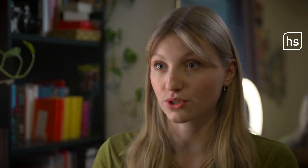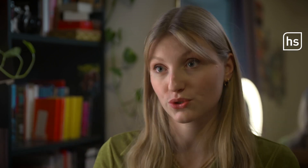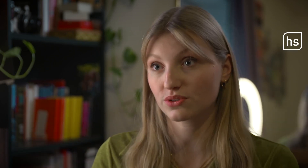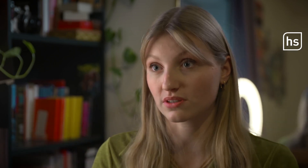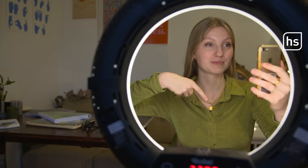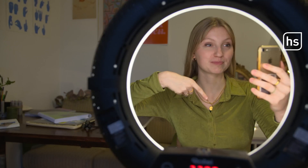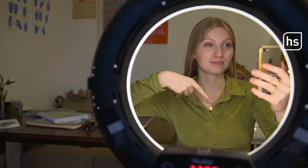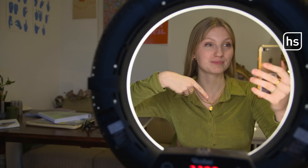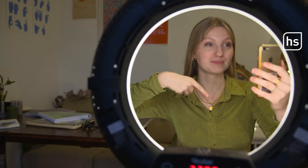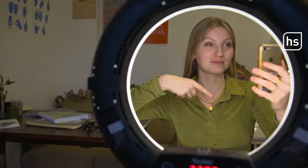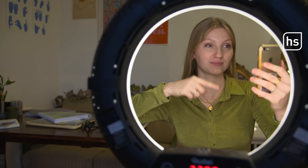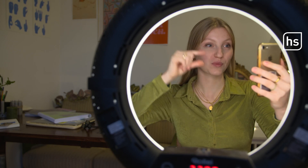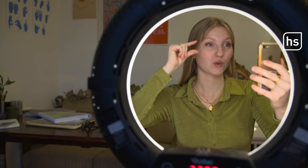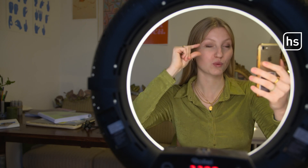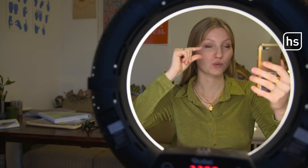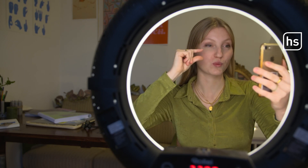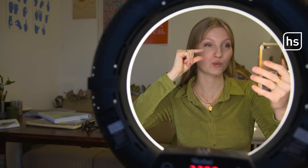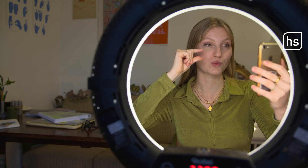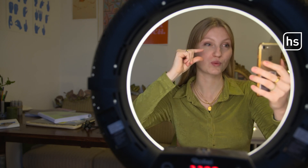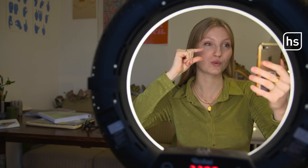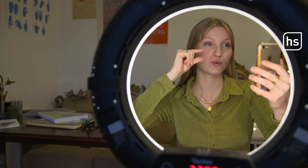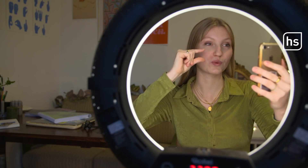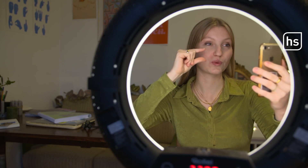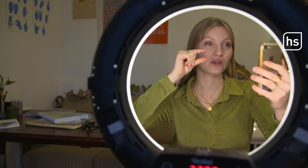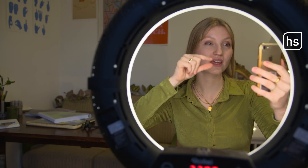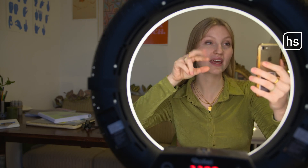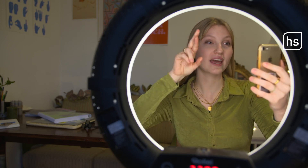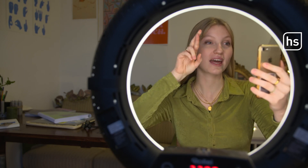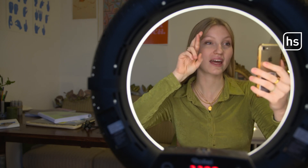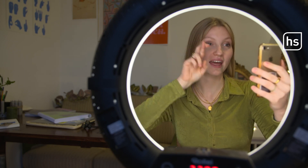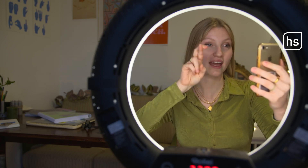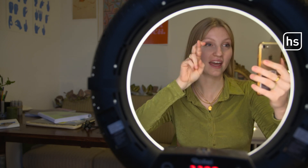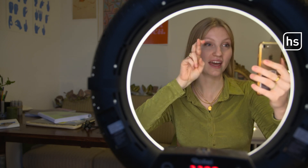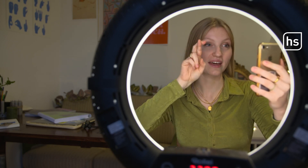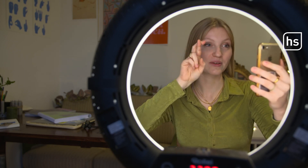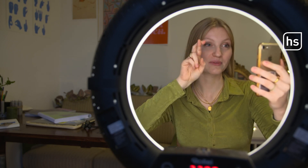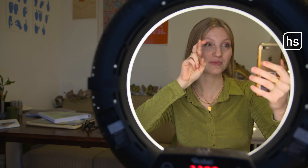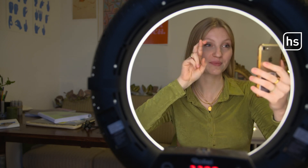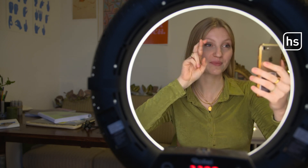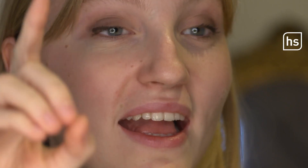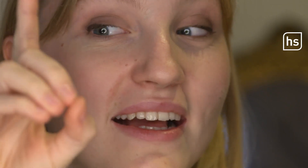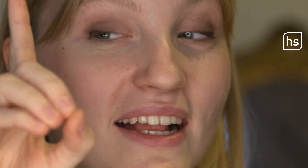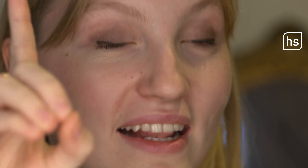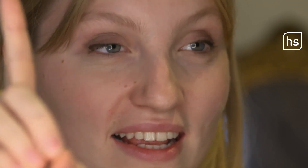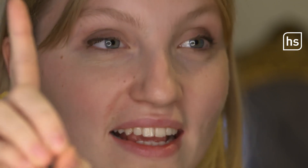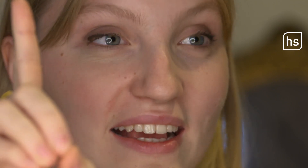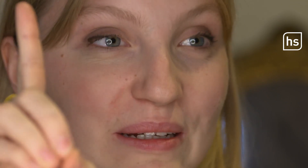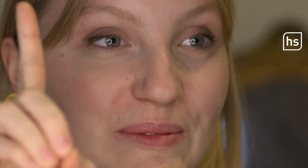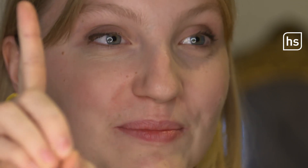unterstützen. Die 21-Jährige aus Frankfurt hat einen anderen Weg gefunden, um sich auf Social Media für Inklusion stark zu machen. In